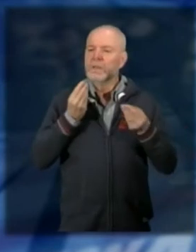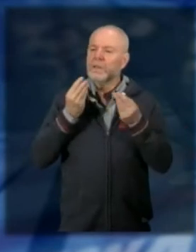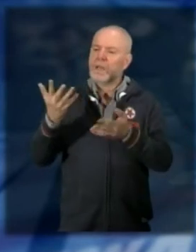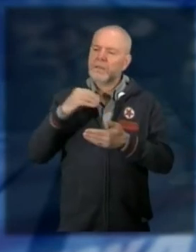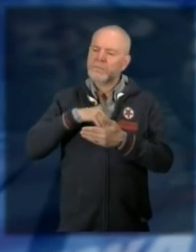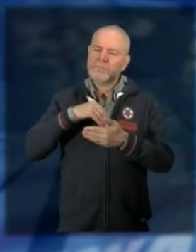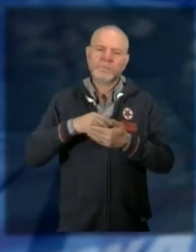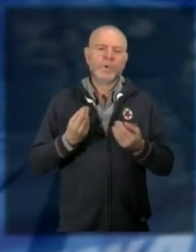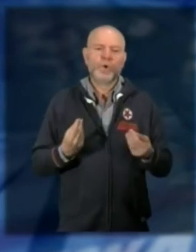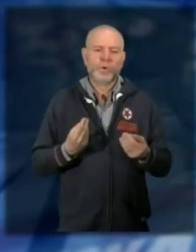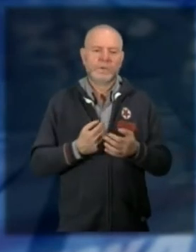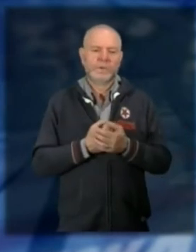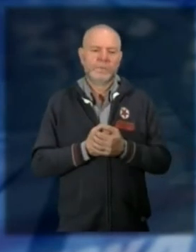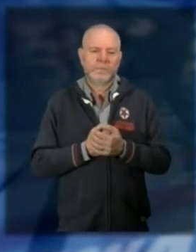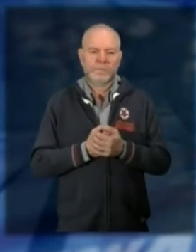questa nuova esperienza?